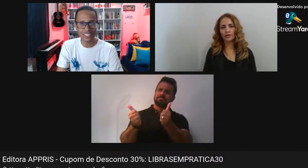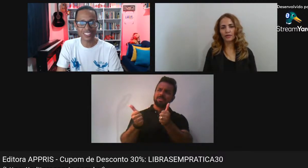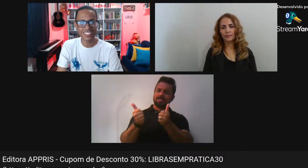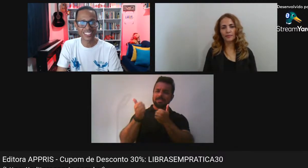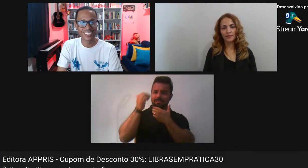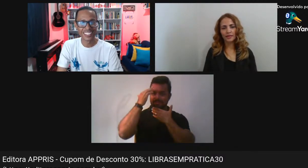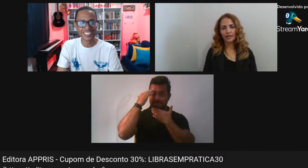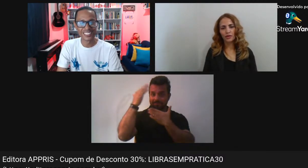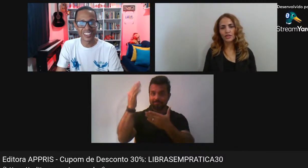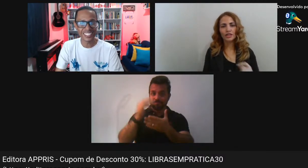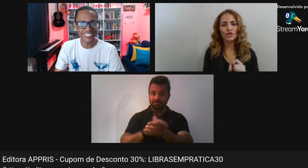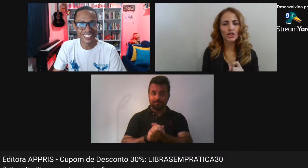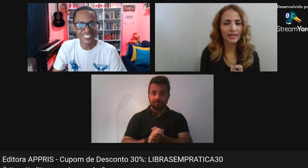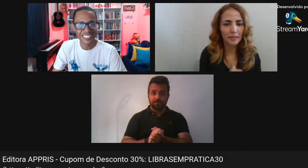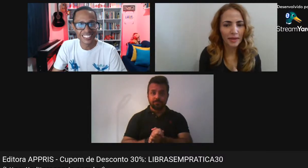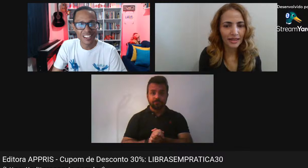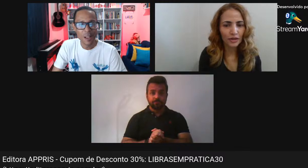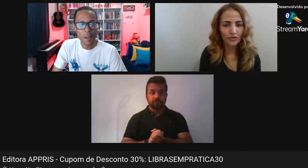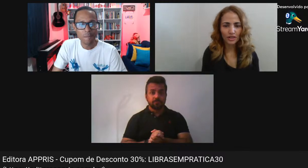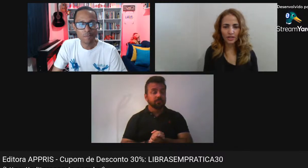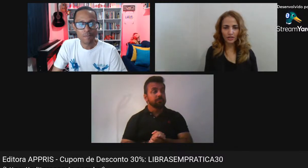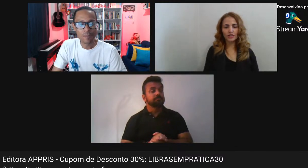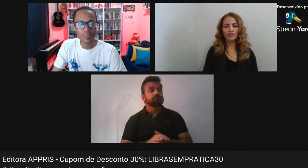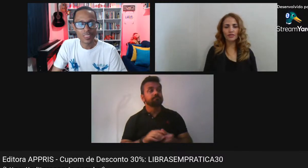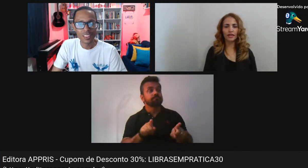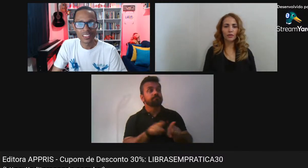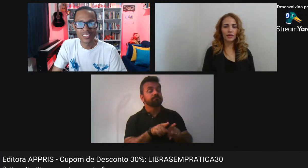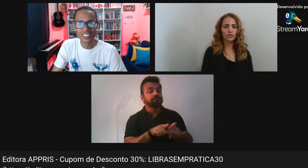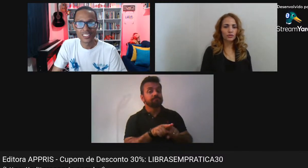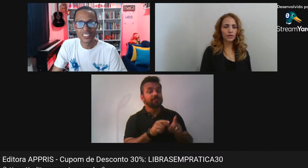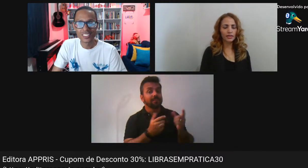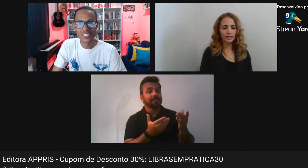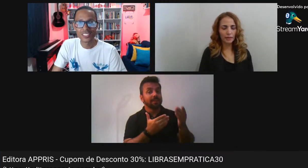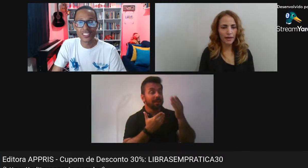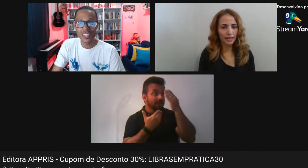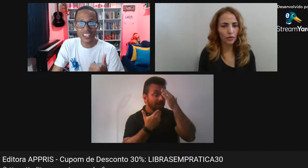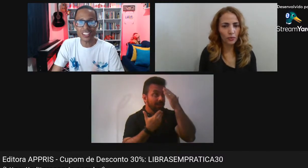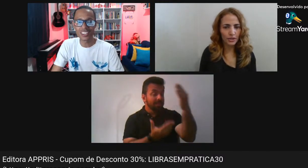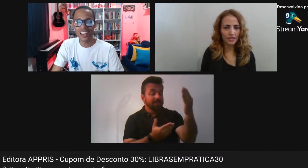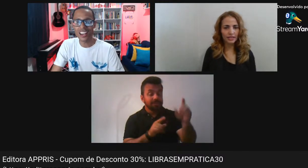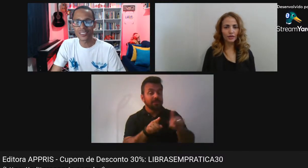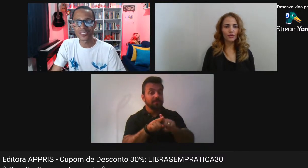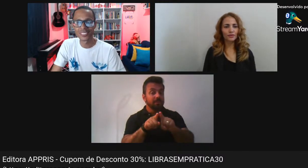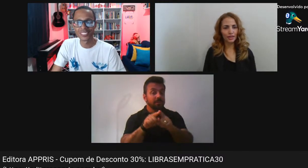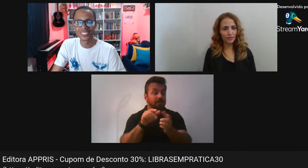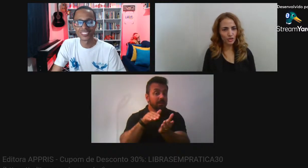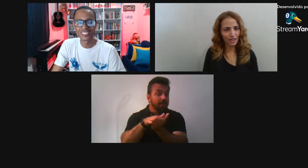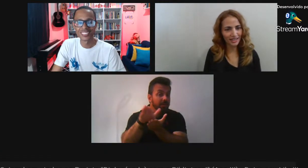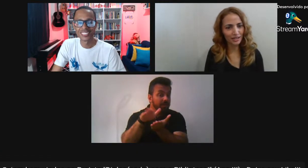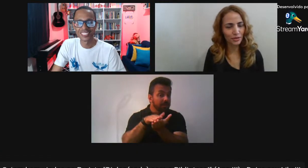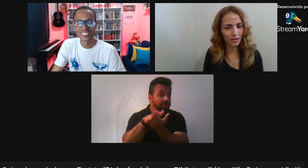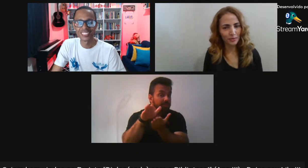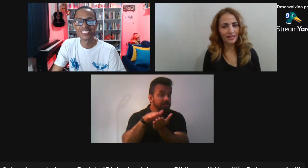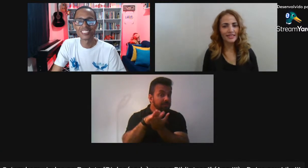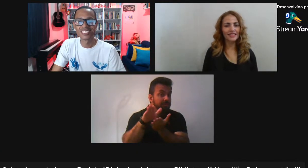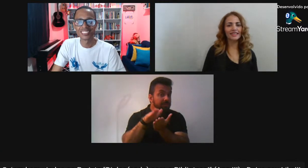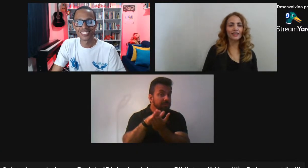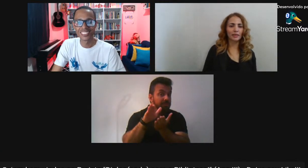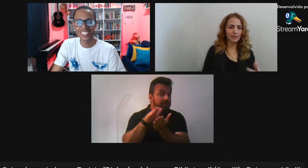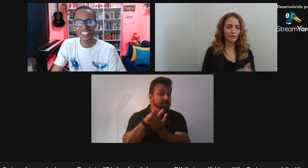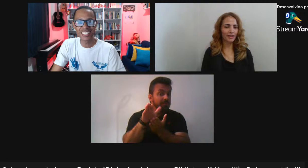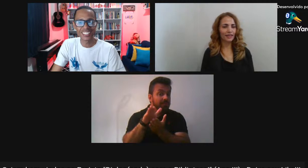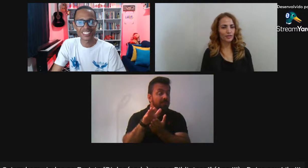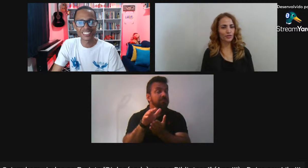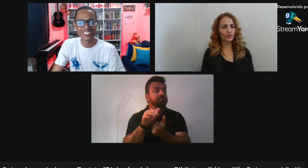Eu gostaria de indicar Também a Elvete Editions Que é uma editora Que trabalha com poesia Com livros de literatura E romance